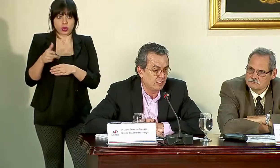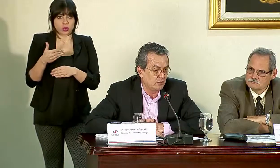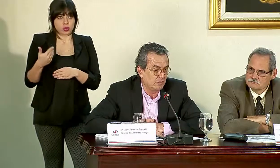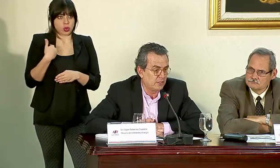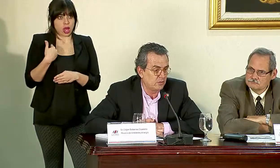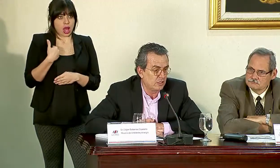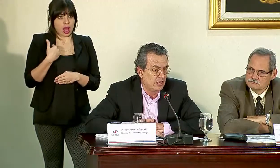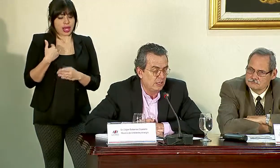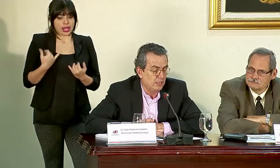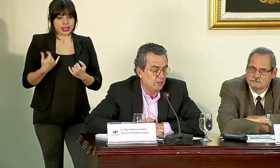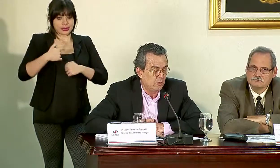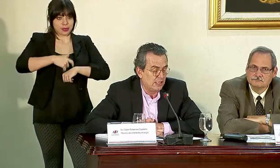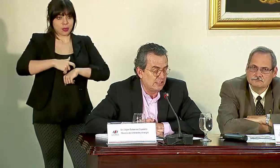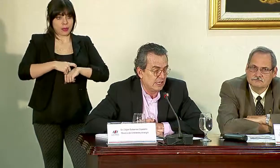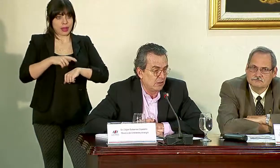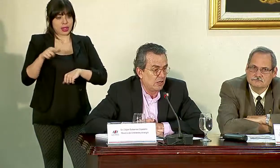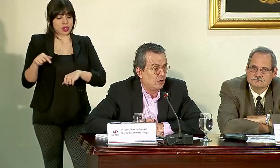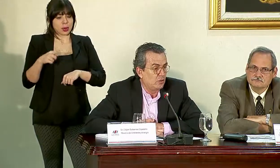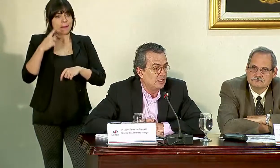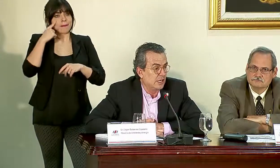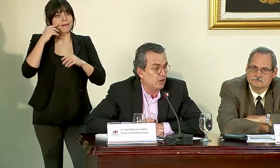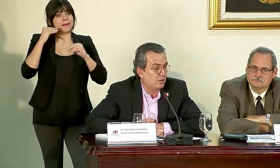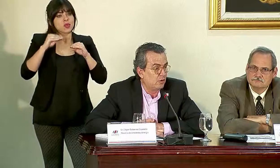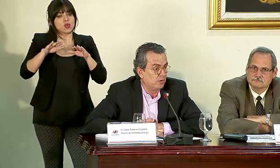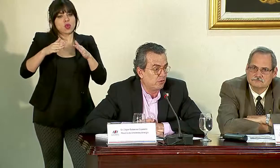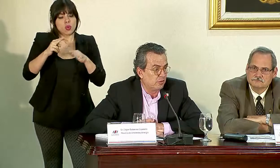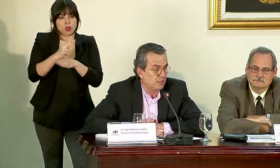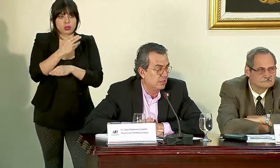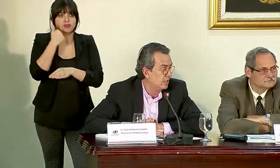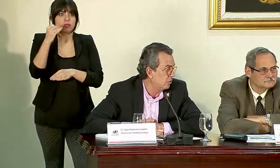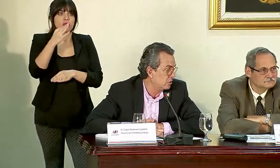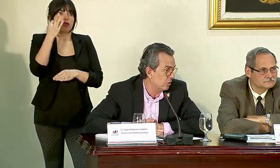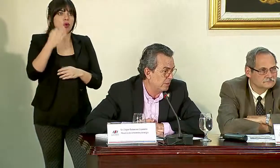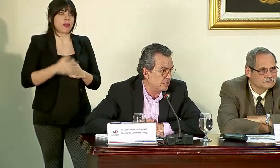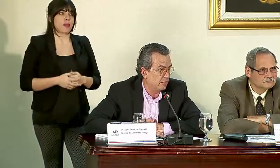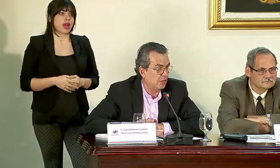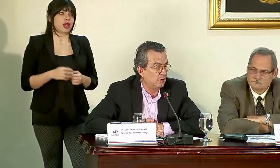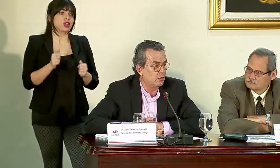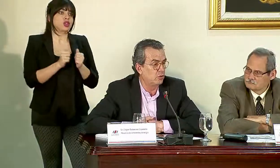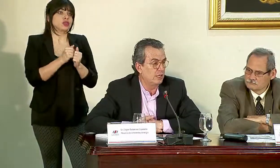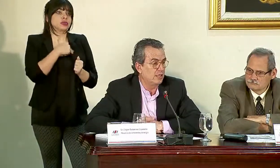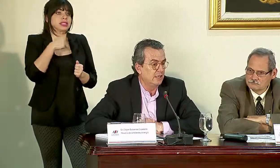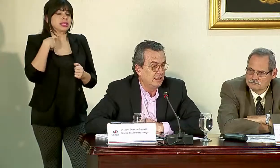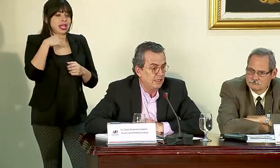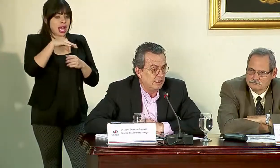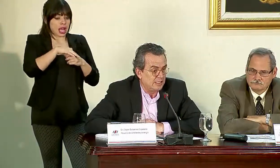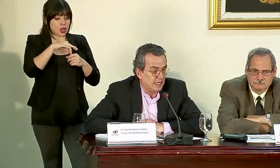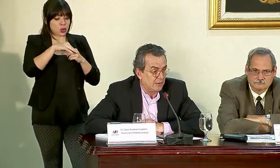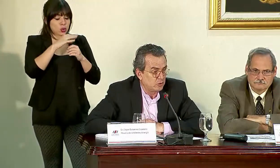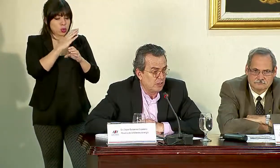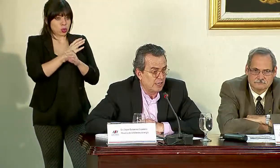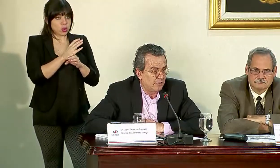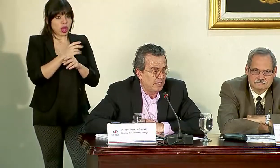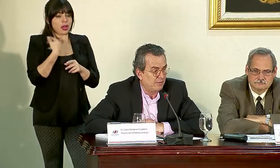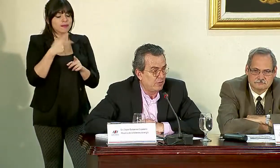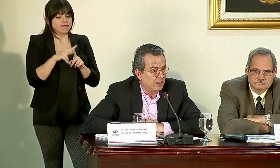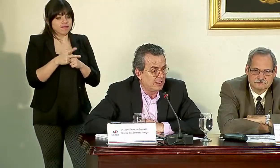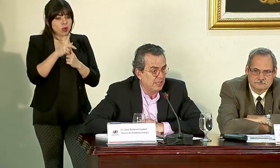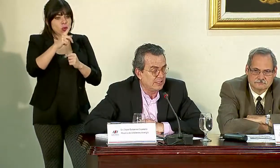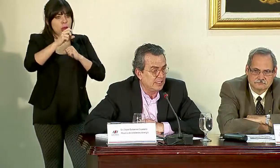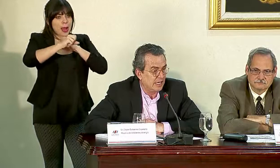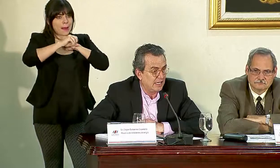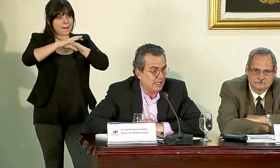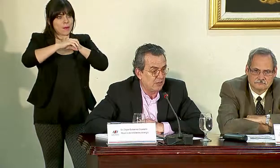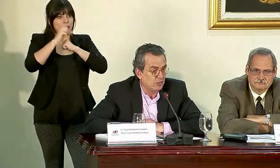hídricos en estos momentos y enseñándole a utilizarlo de la mejor forma. Entonces, con el Ministerio de Agricultura iniciaremos una campaña